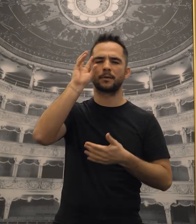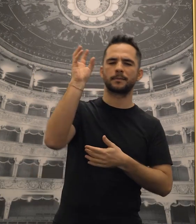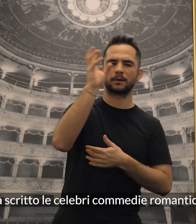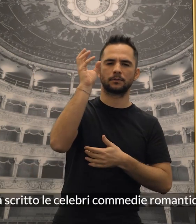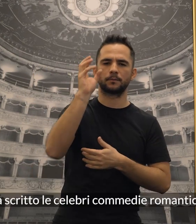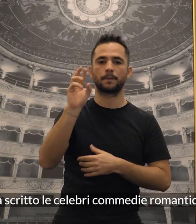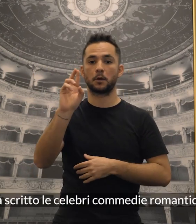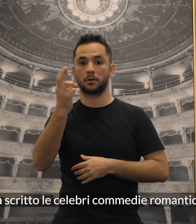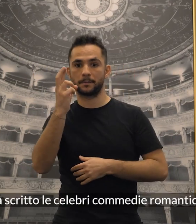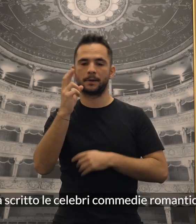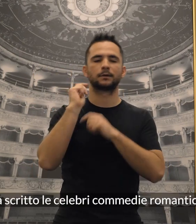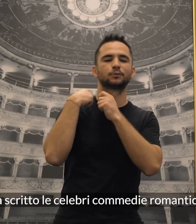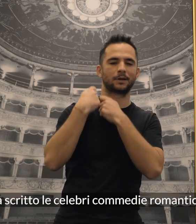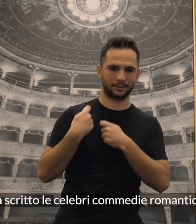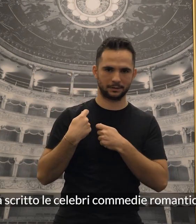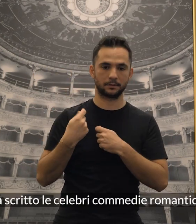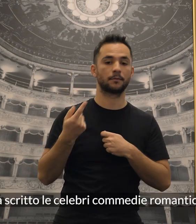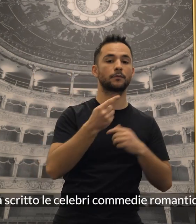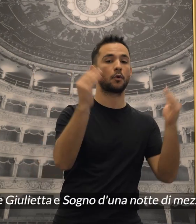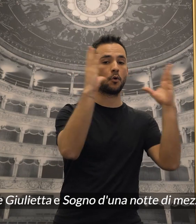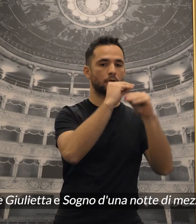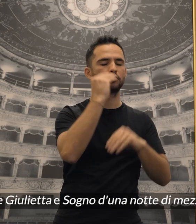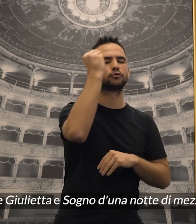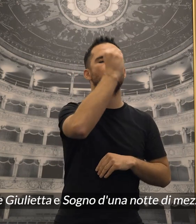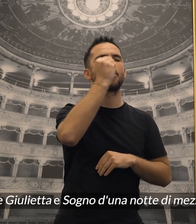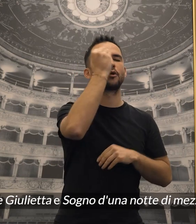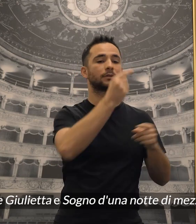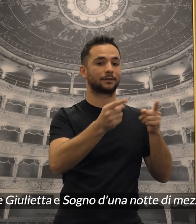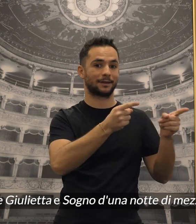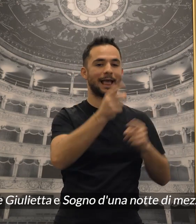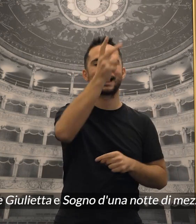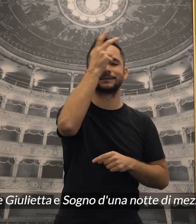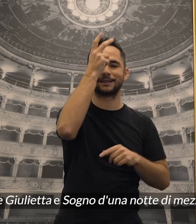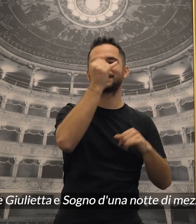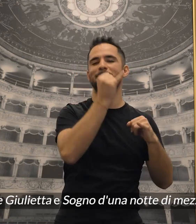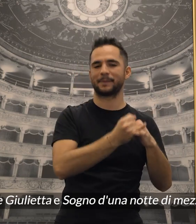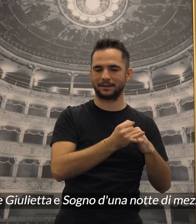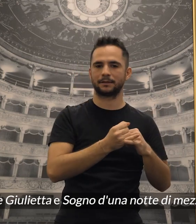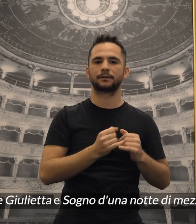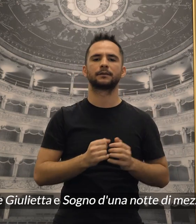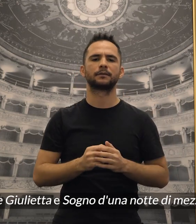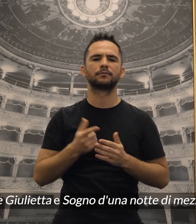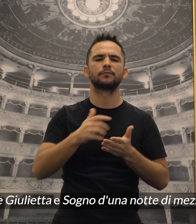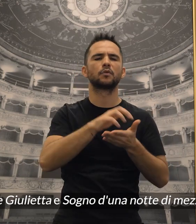Ha scritto le celebri commedie romantiche Romeo e Giulietta e Sogno di una notte di mezz'estate.